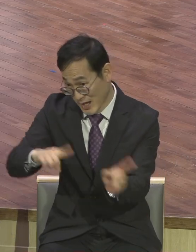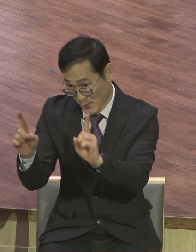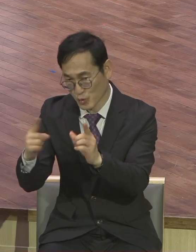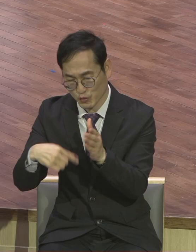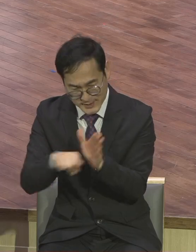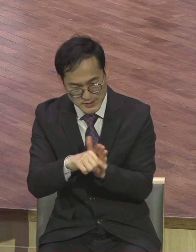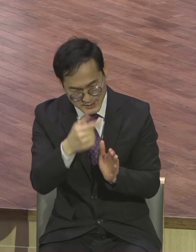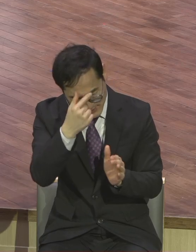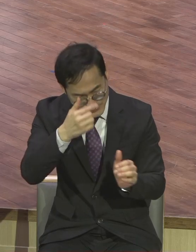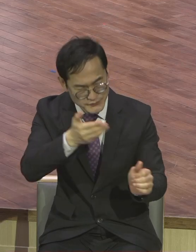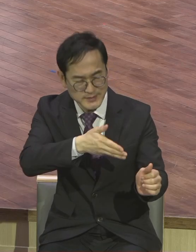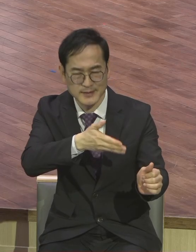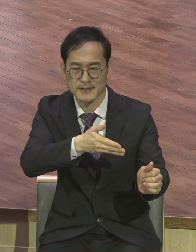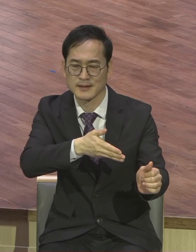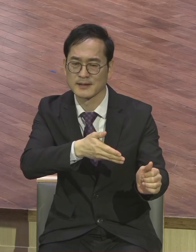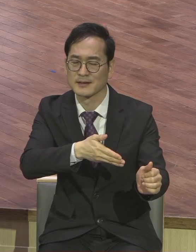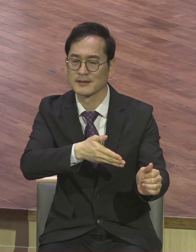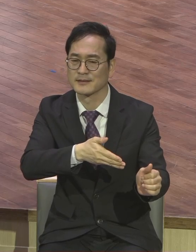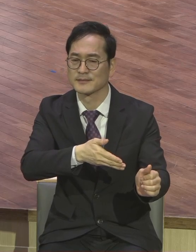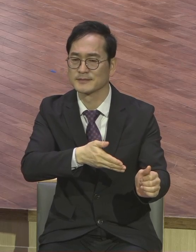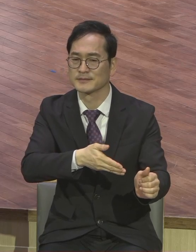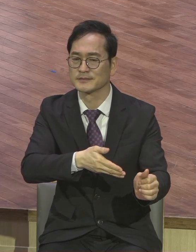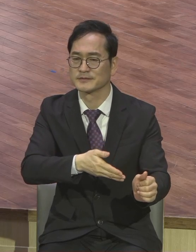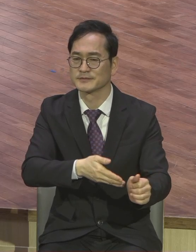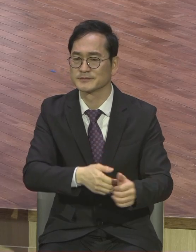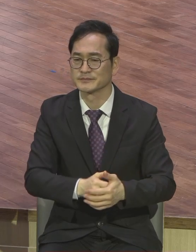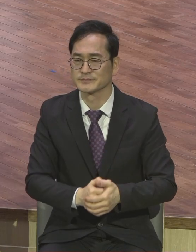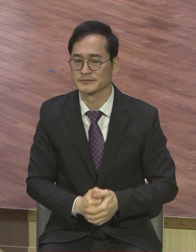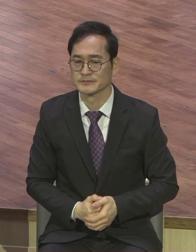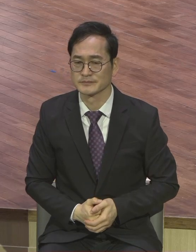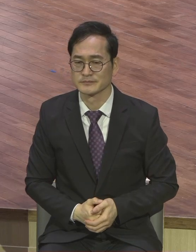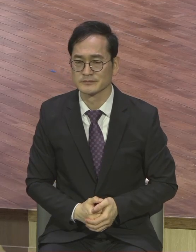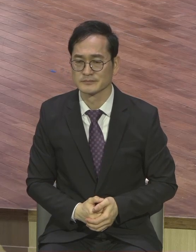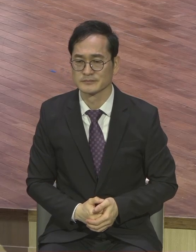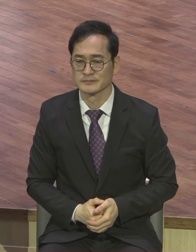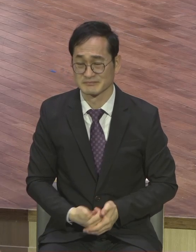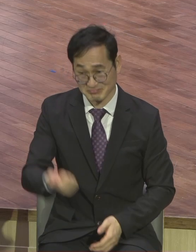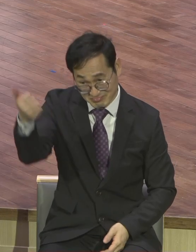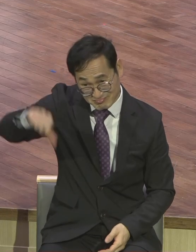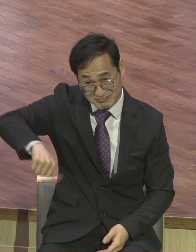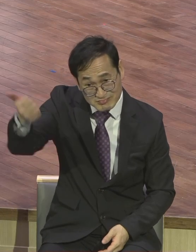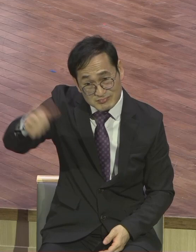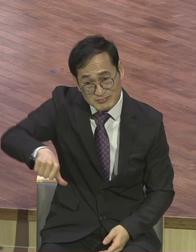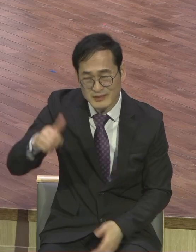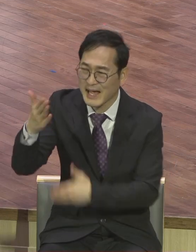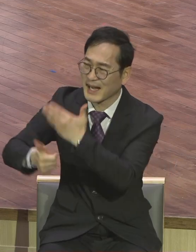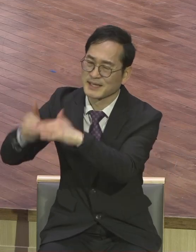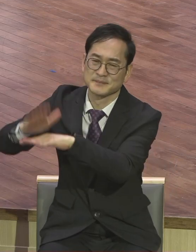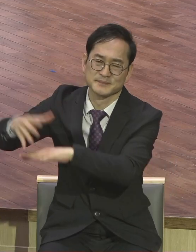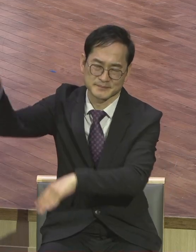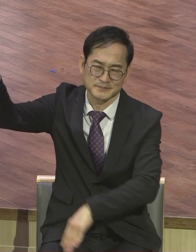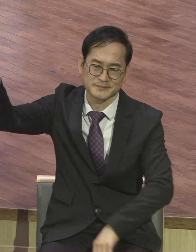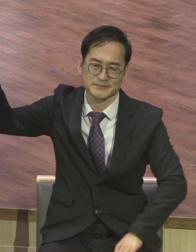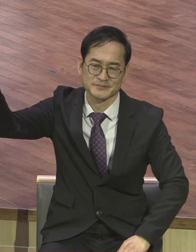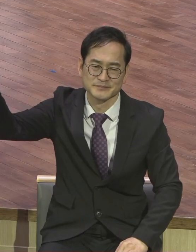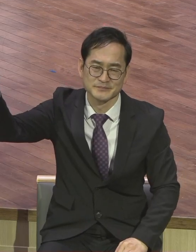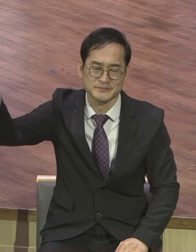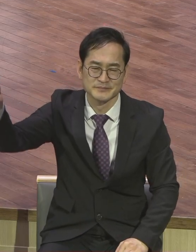그 기도 자체가 복입니다 되고 안되고 하나님은 알아서 하십니다 그릇이 되면 줄 거고 안되면 안 줄 것이고